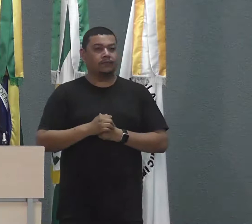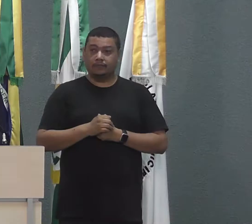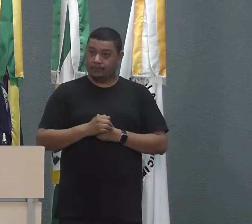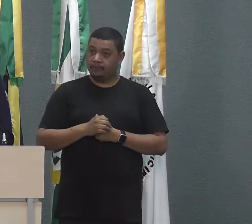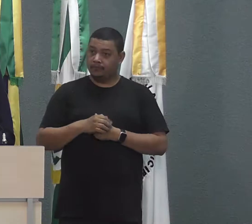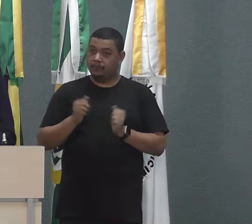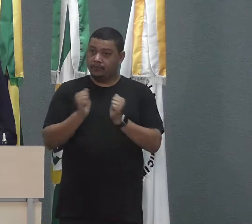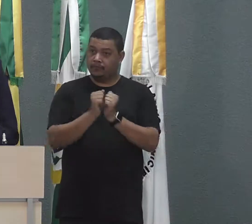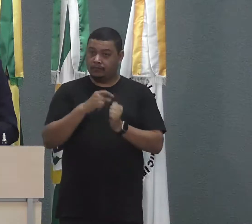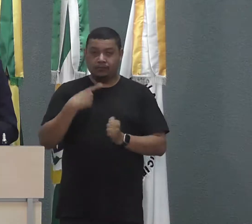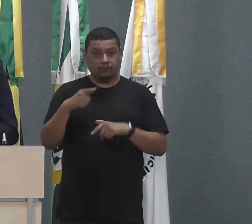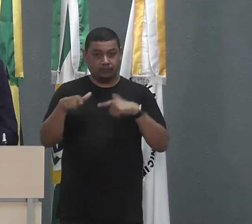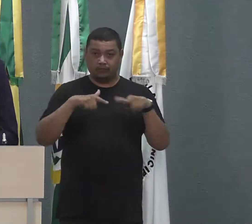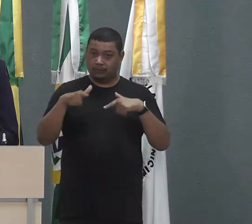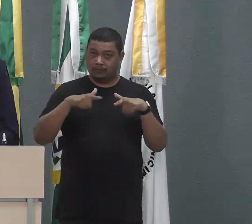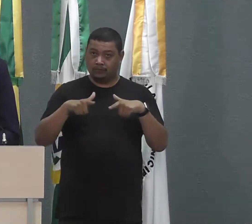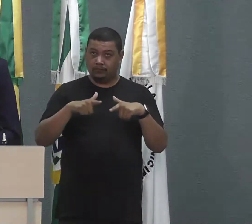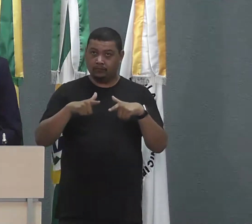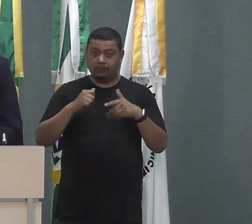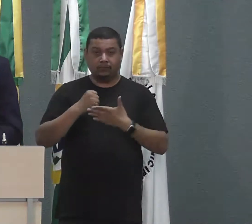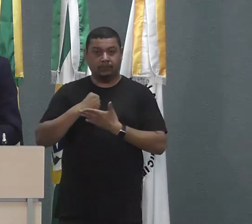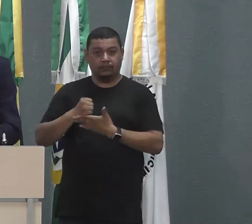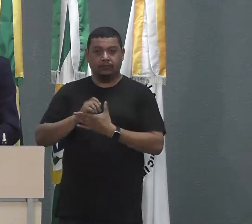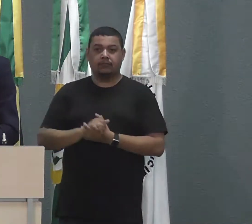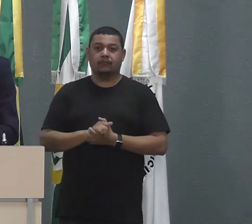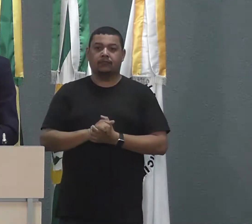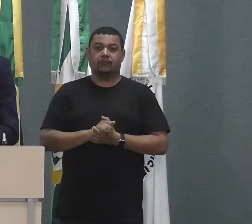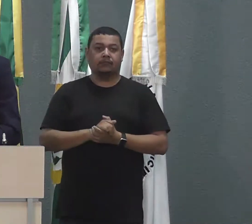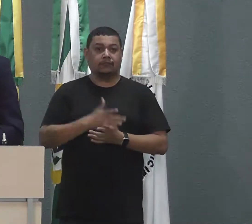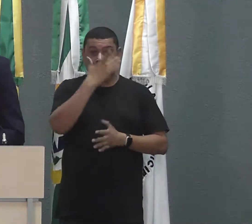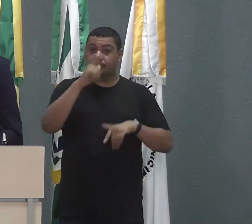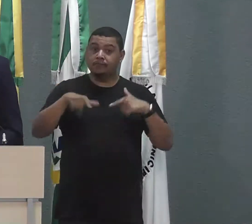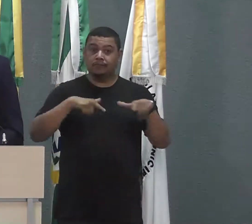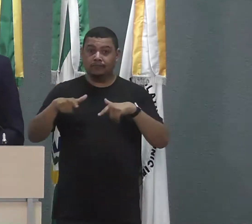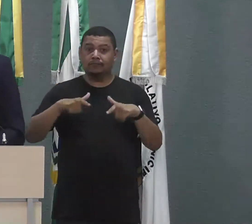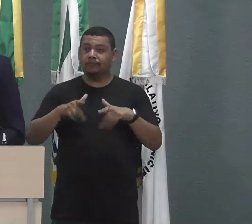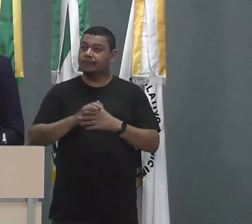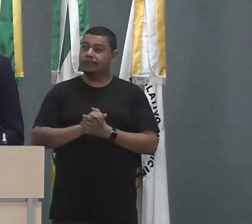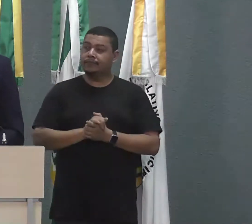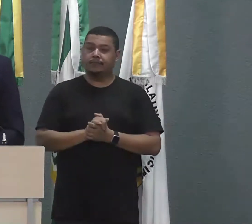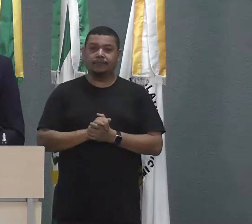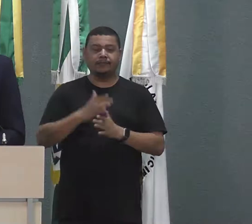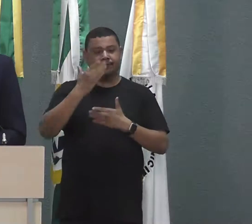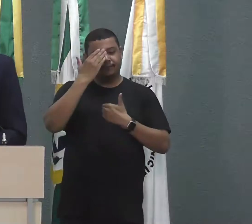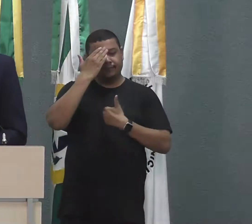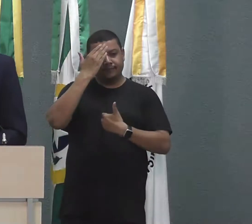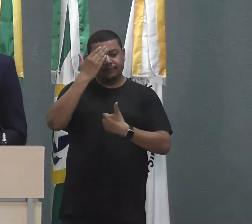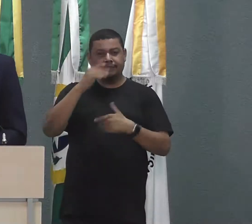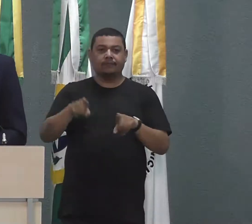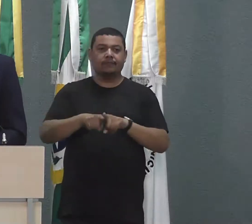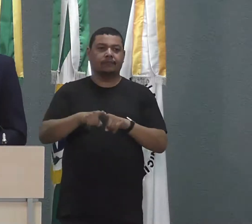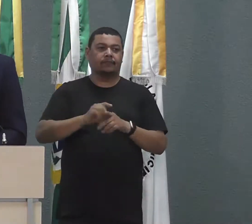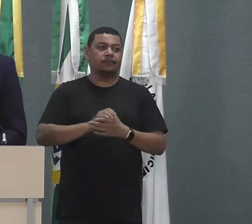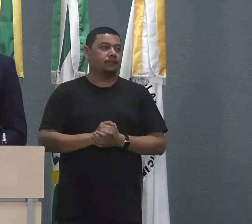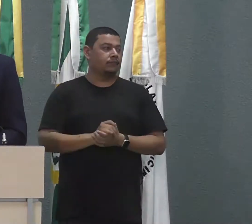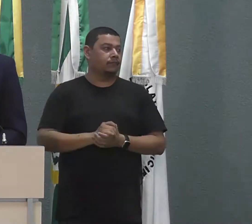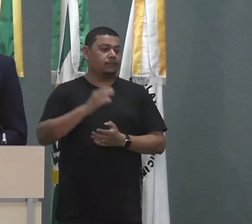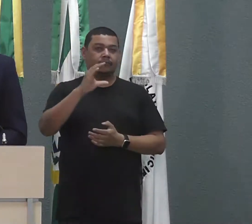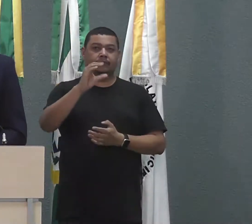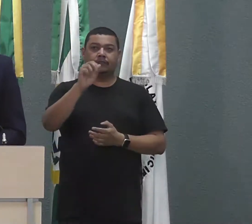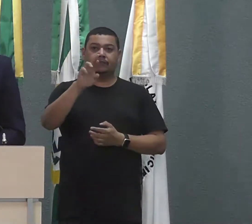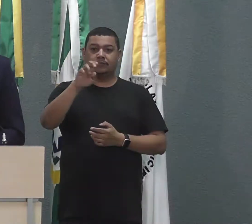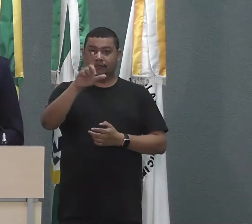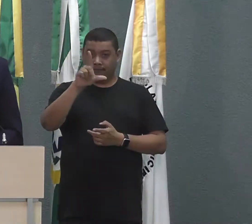fazendo esse trabalho, dando essa força, para esse pessoal que estava trabalhando. Agradecer aqui também o Carlos Freita,